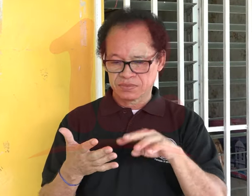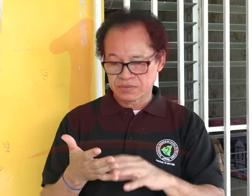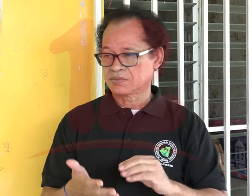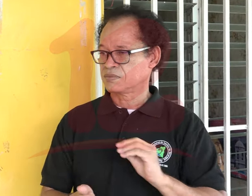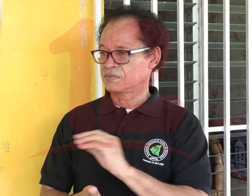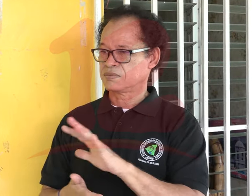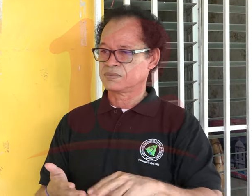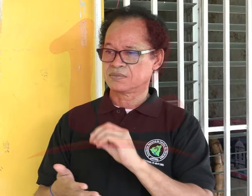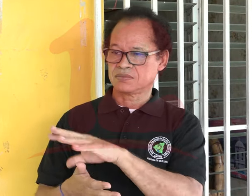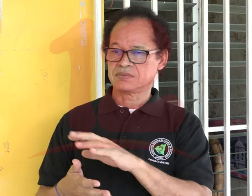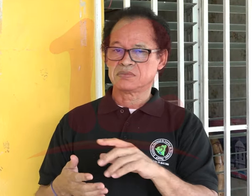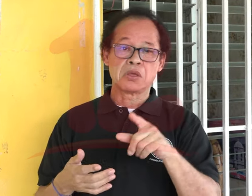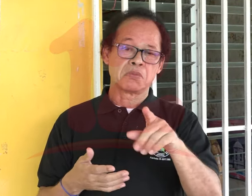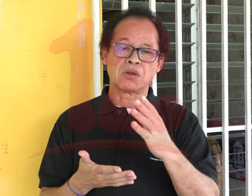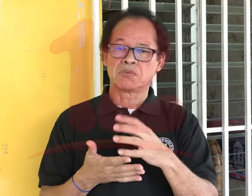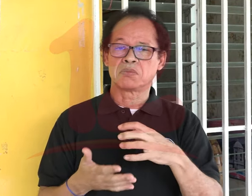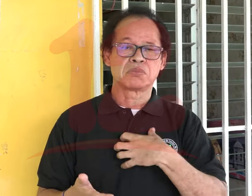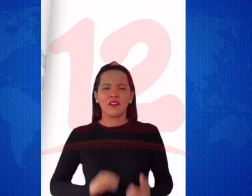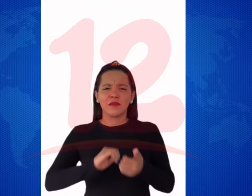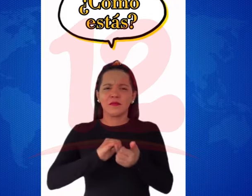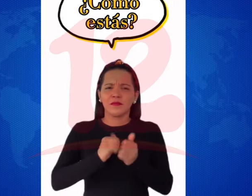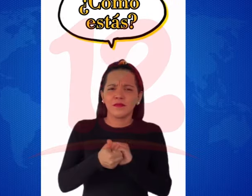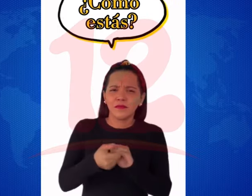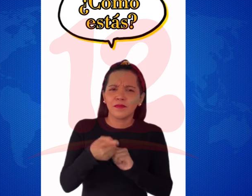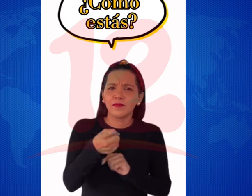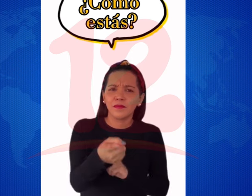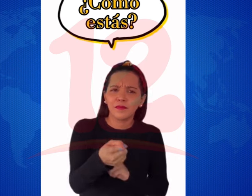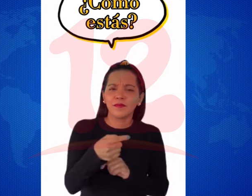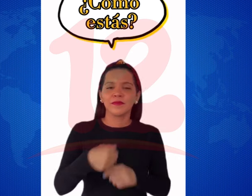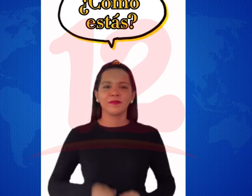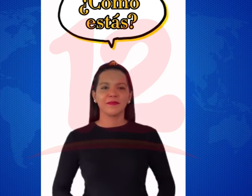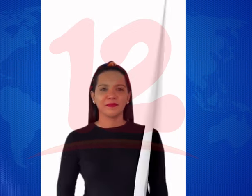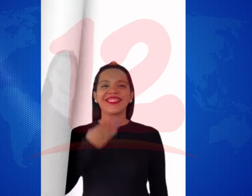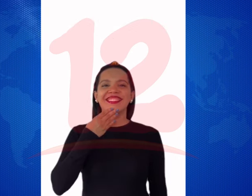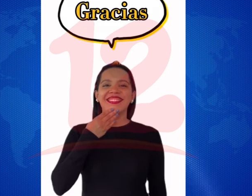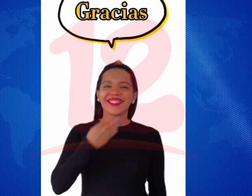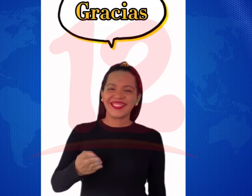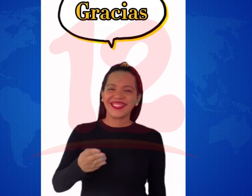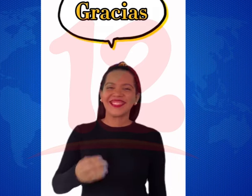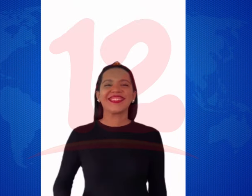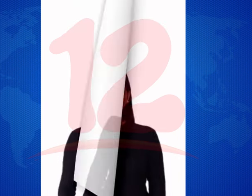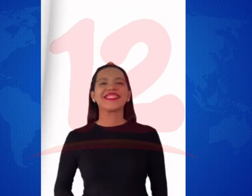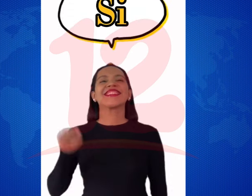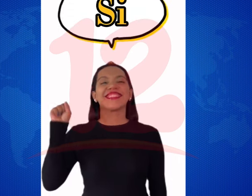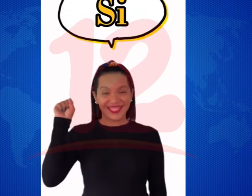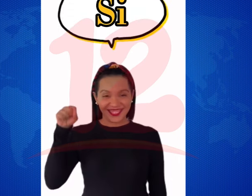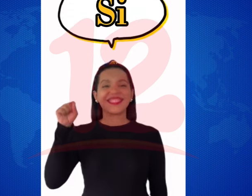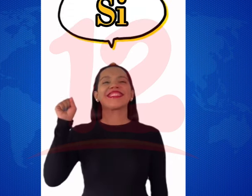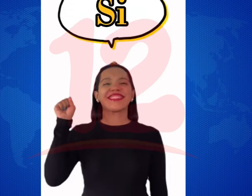o los otros supermercados que es donde nosotros facilitamos lo que es la entrega de CV, de currículum de los muchachos o ellos